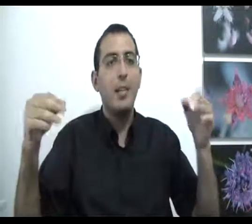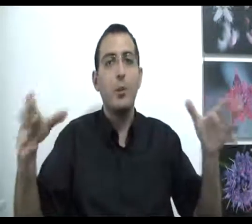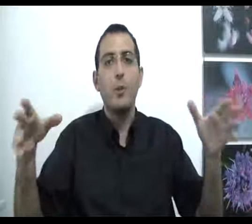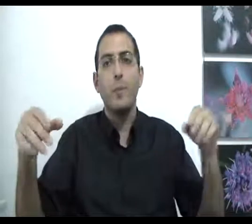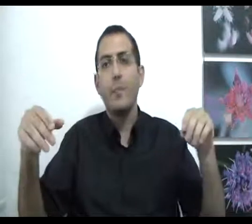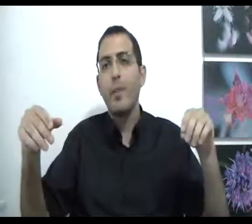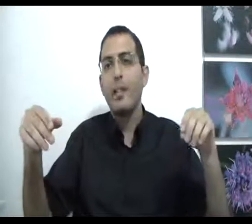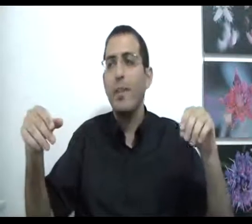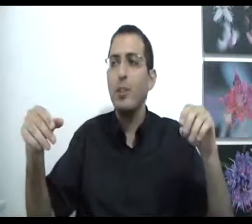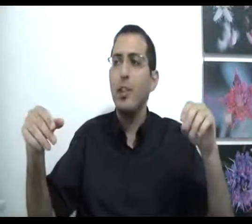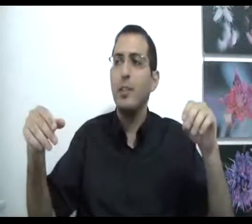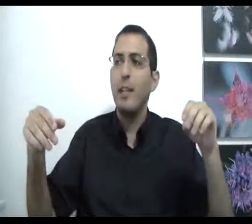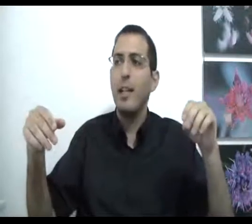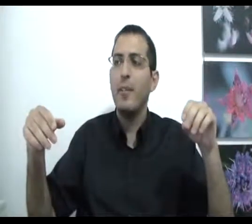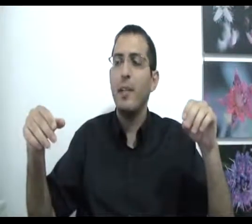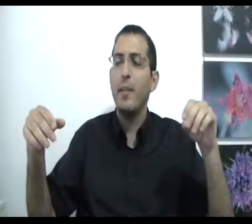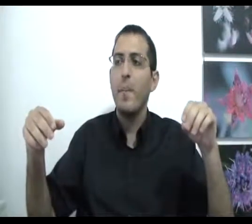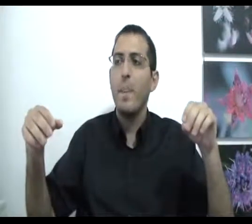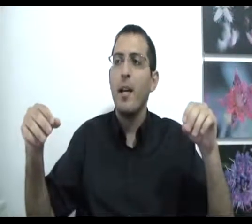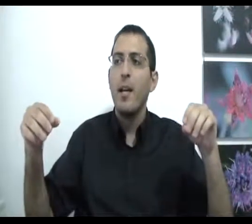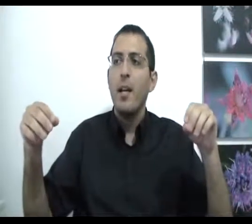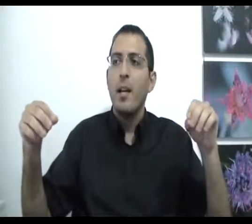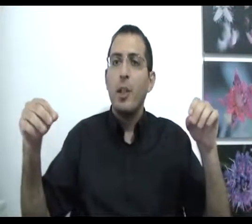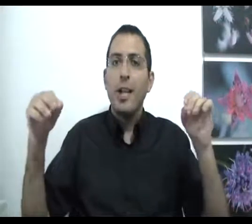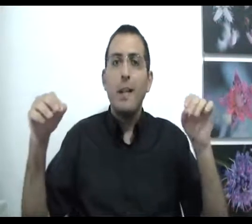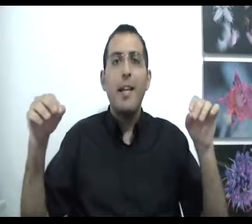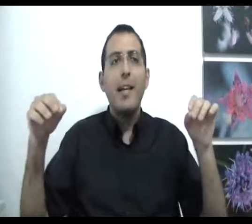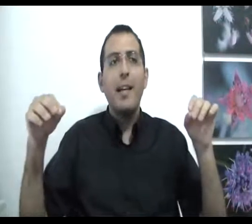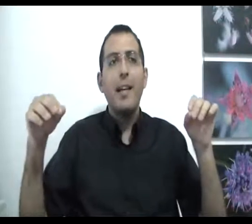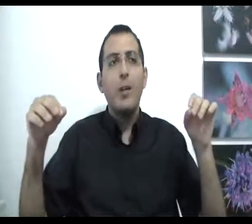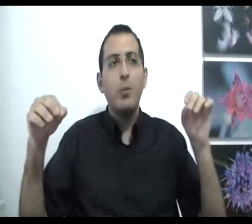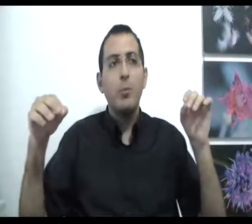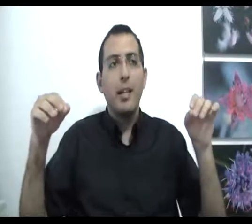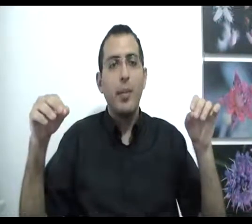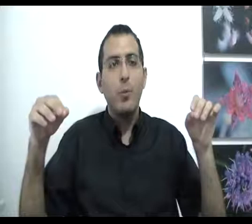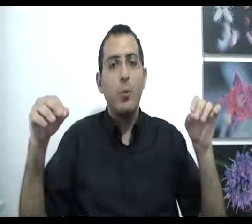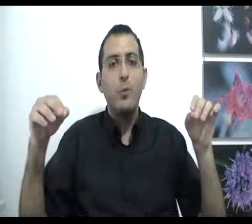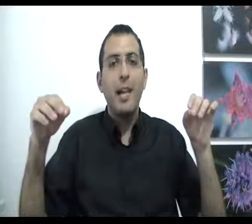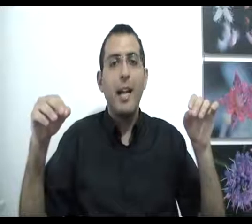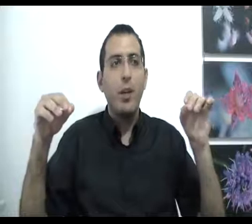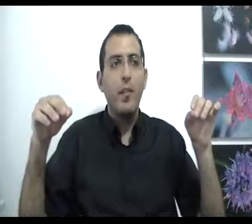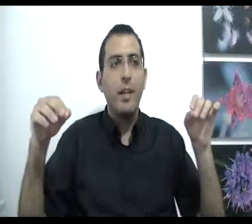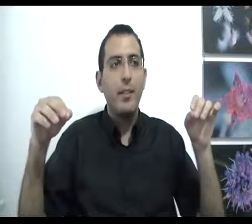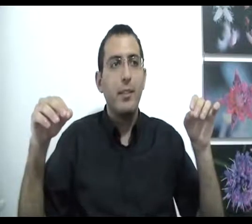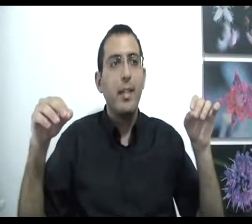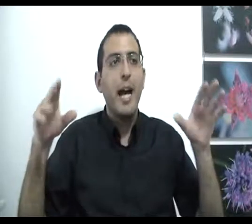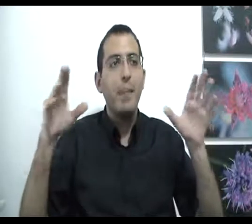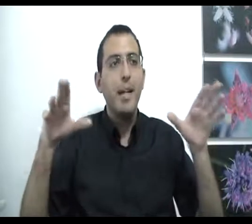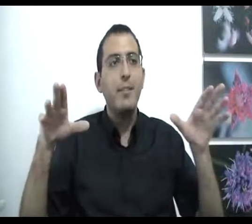ראשון דבר שני שצריך להבין כשאדם מגיע לרעיונות מוזרים הוא צריך לא לפחד כי האמת